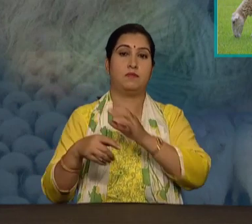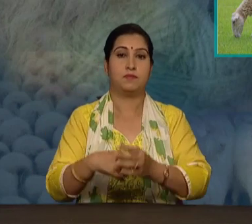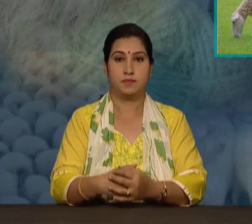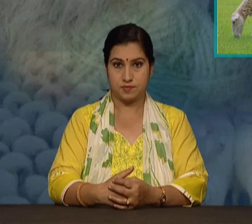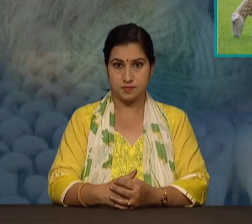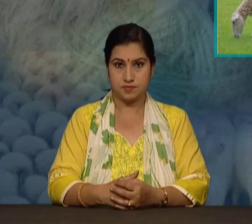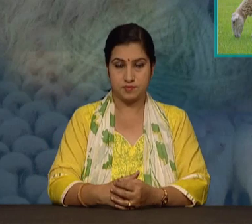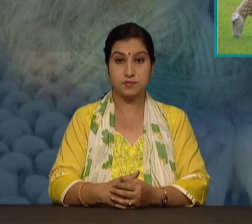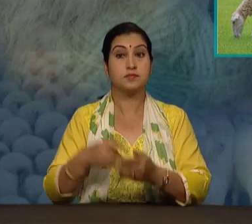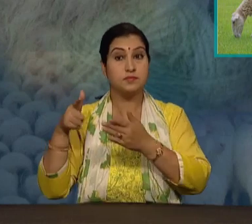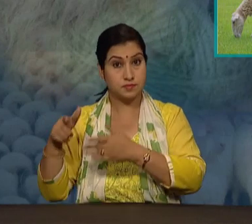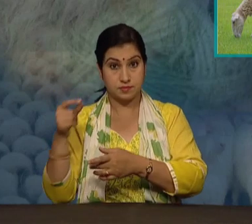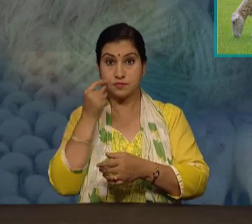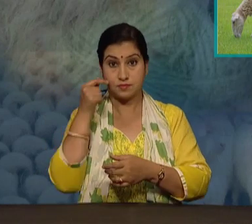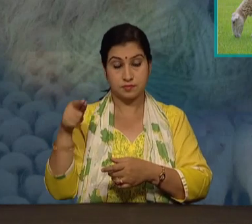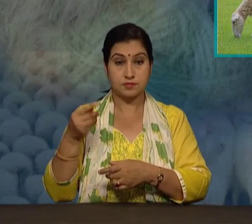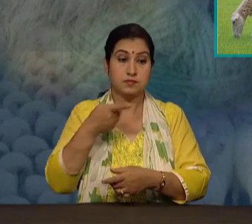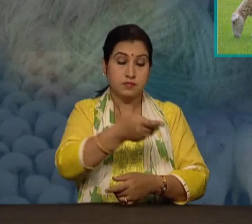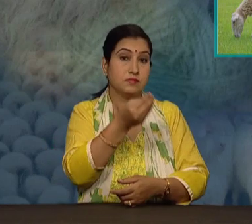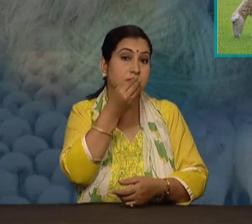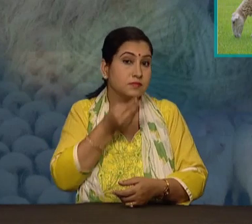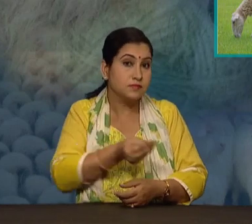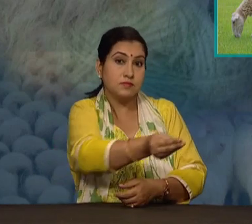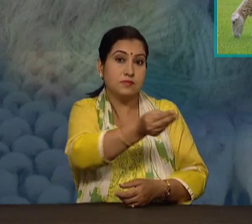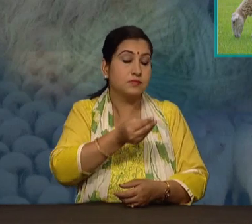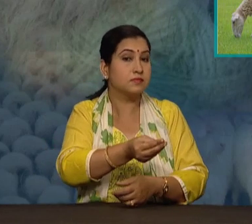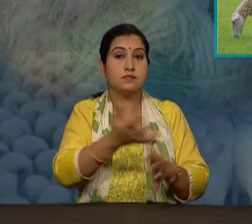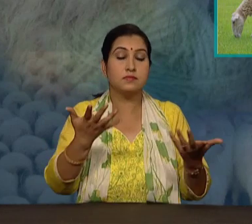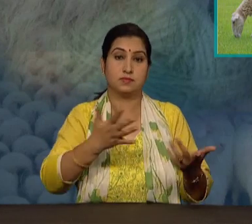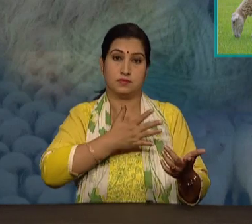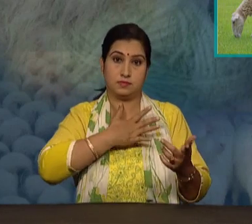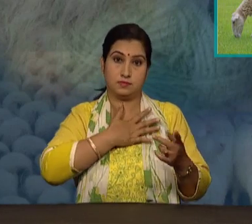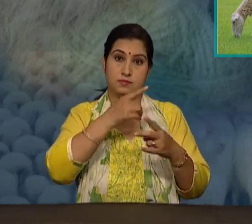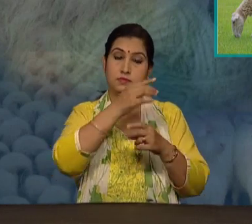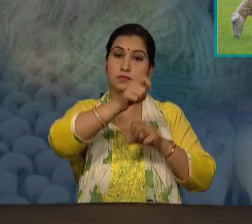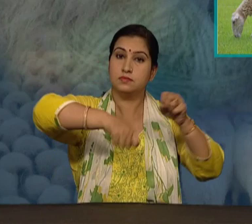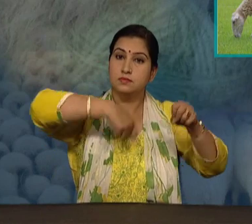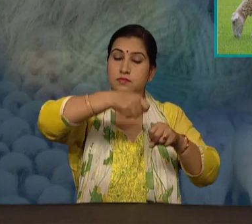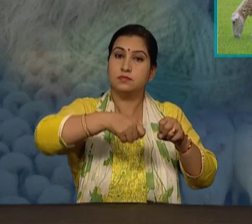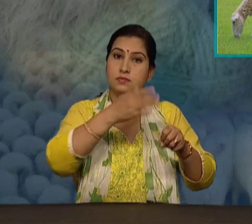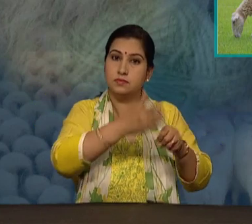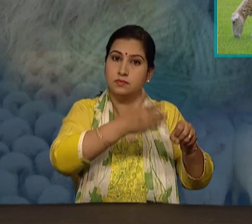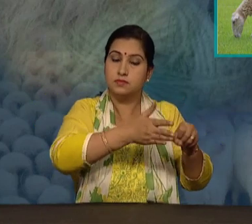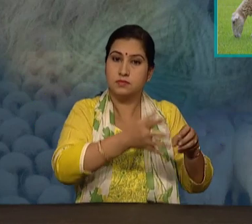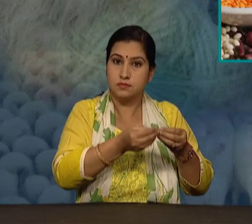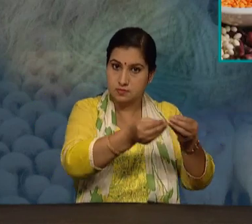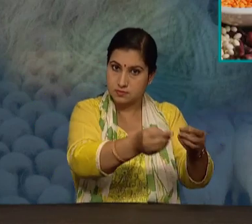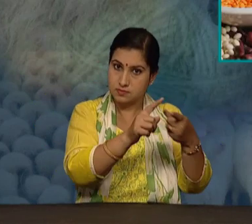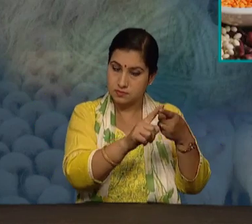वो इन्हें हरे चारे के अलावा दाले,